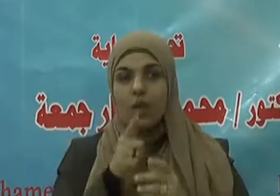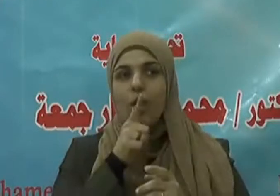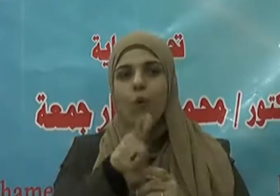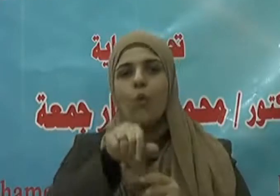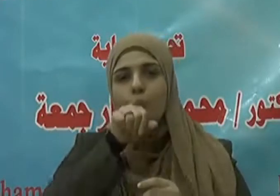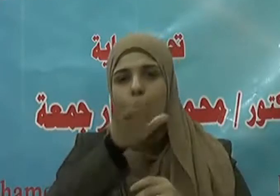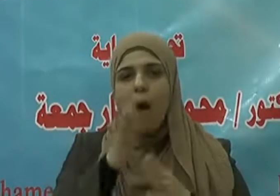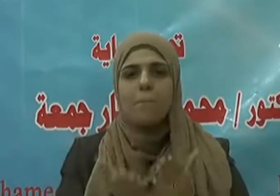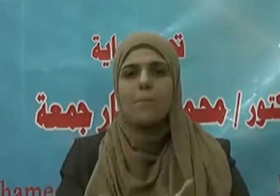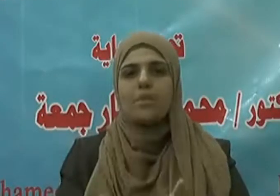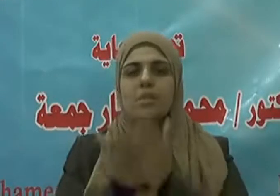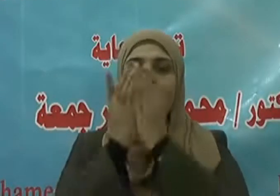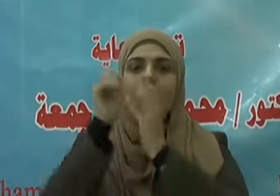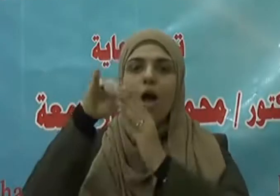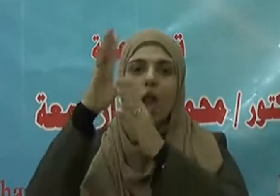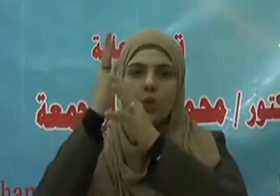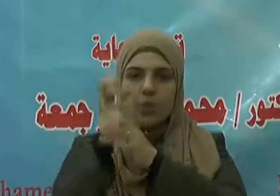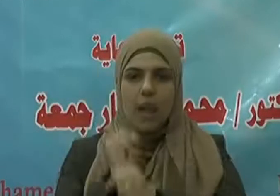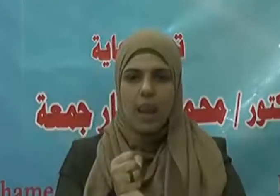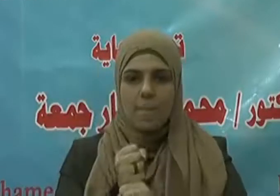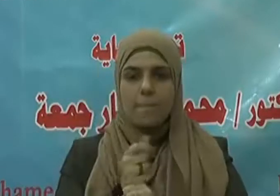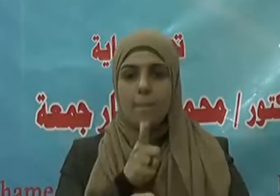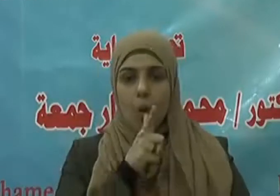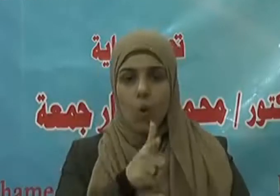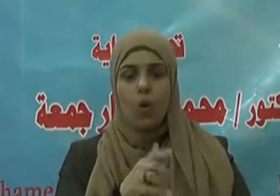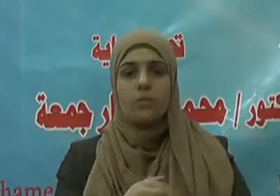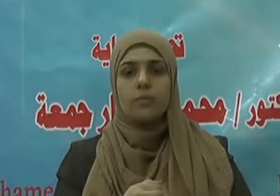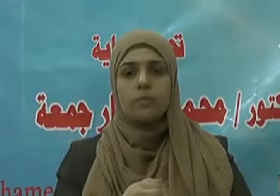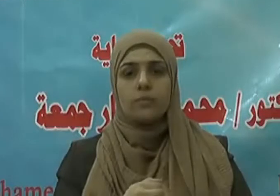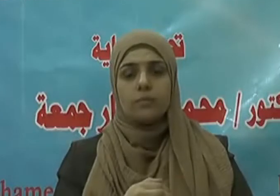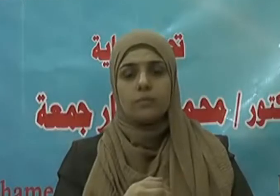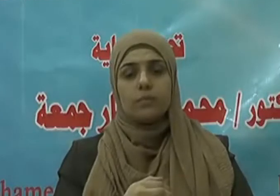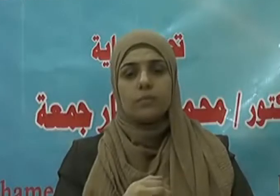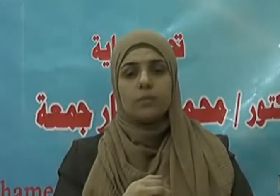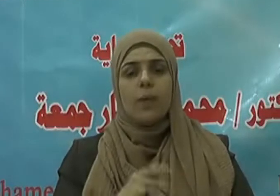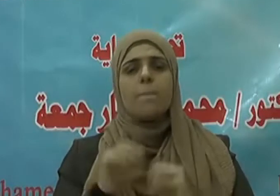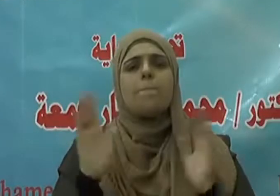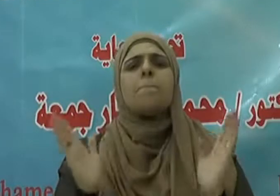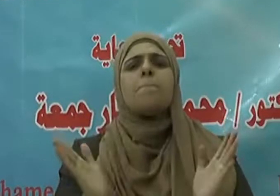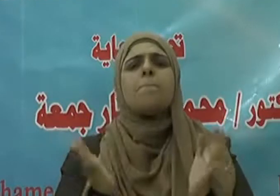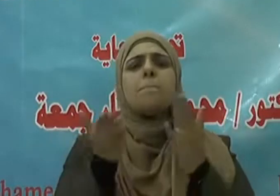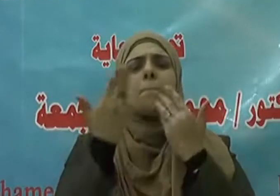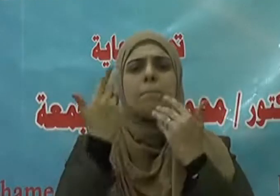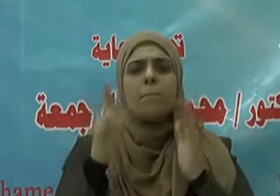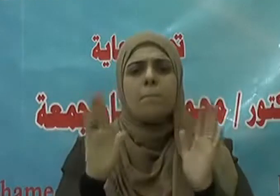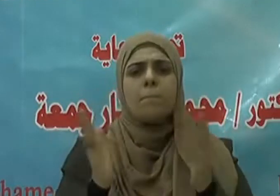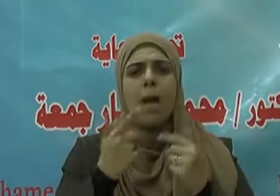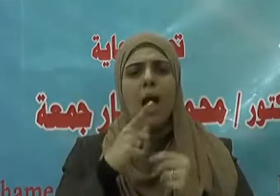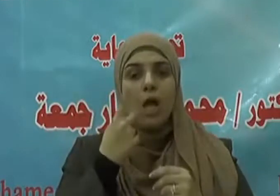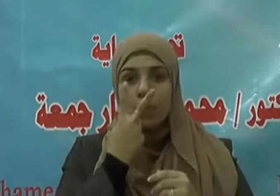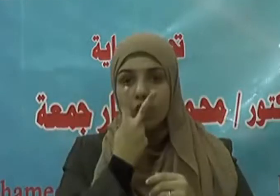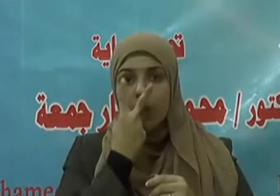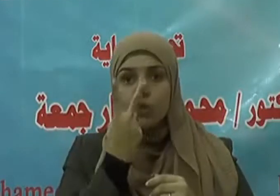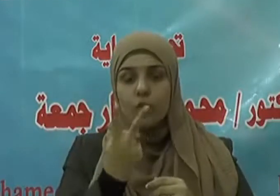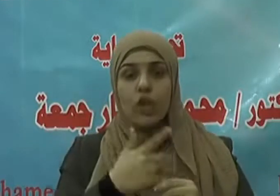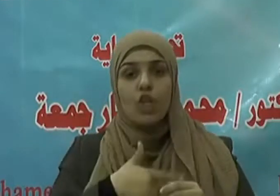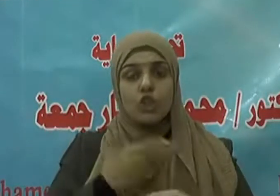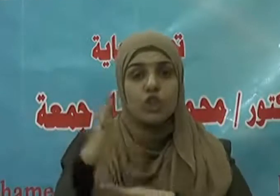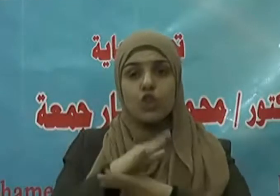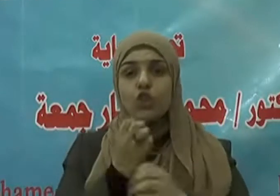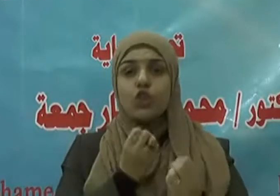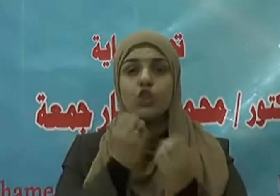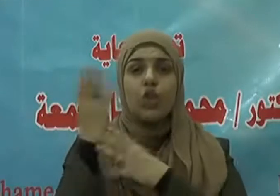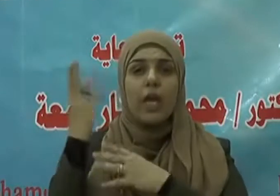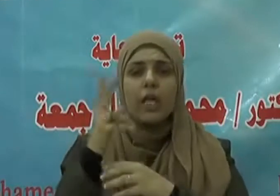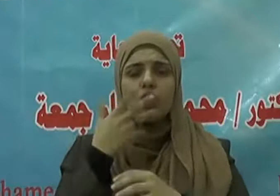عديدة كغسل الجمعة والعيدين وأمر بطهارة الفم تأكيدا على